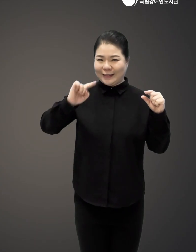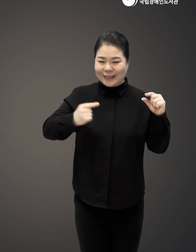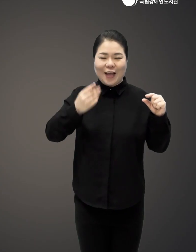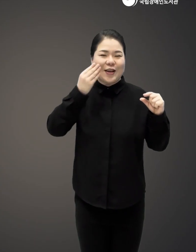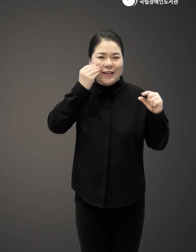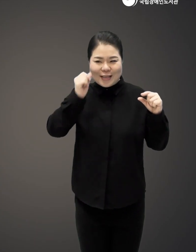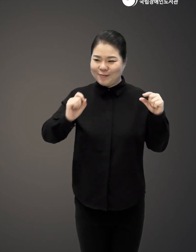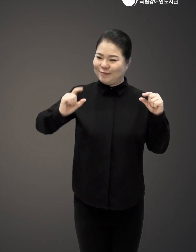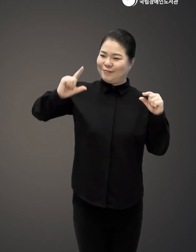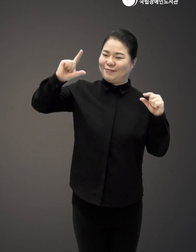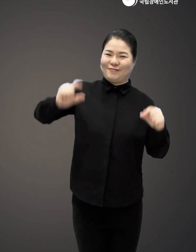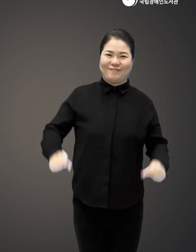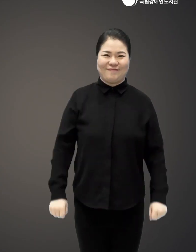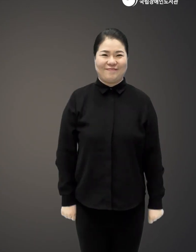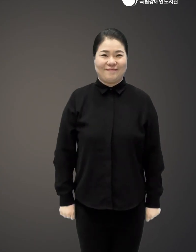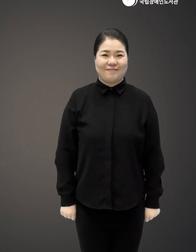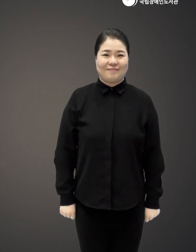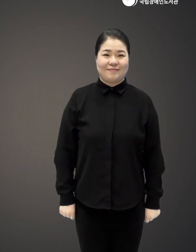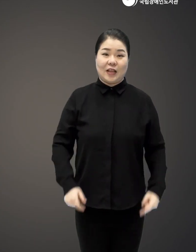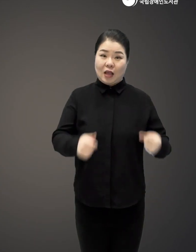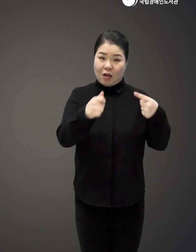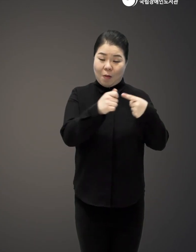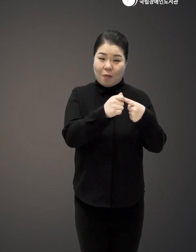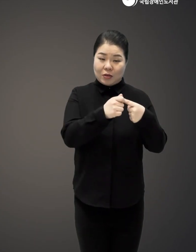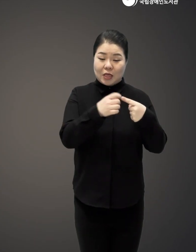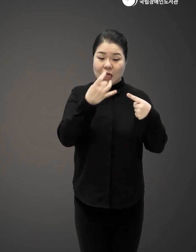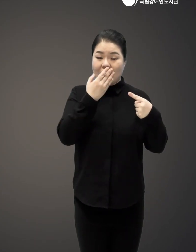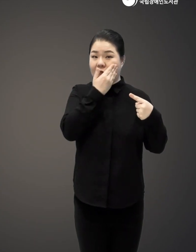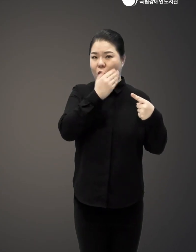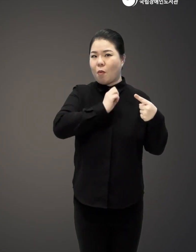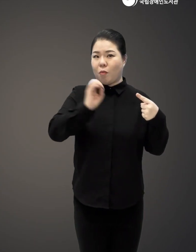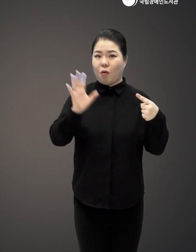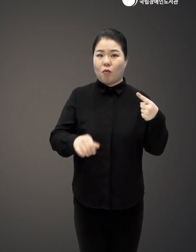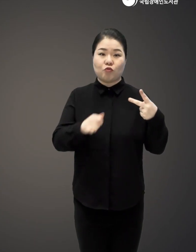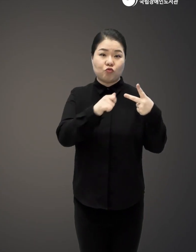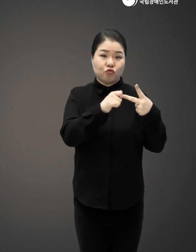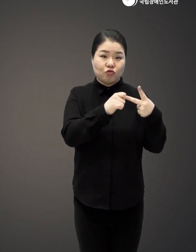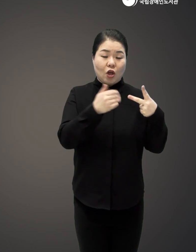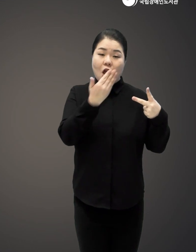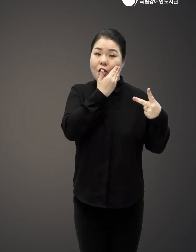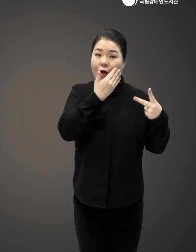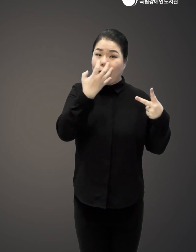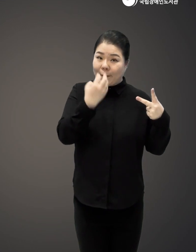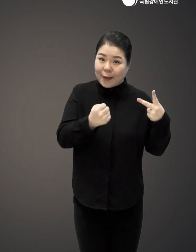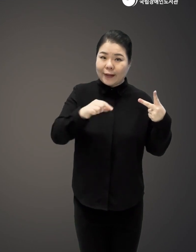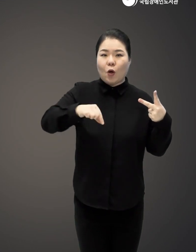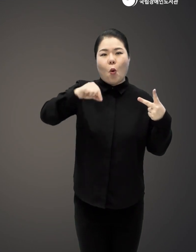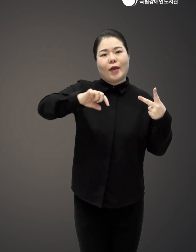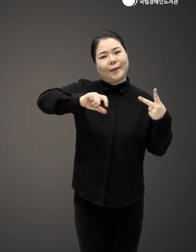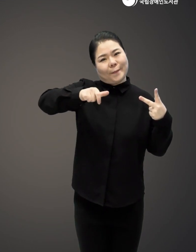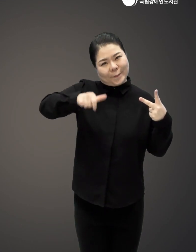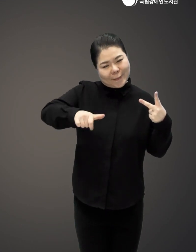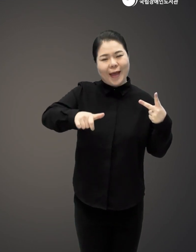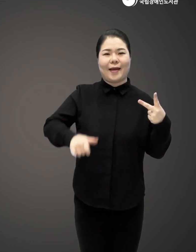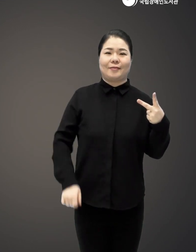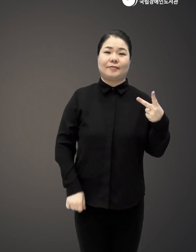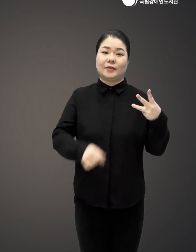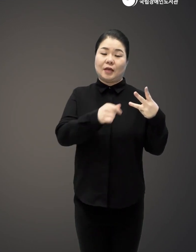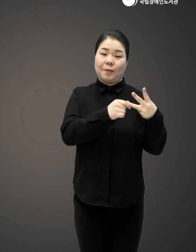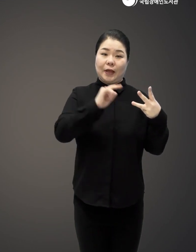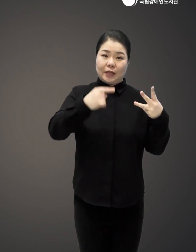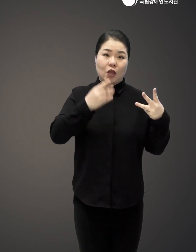하나, 탄수화물을 버려라 둘, 영양가 높은 단백질을 적당하게